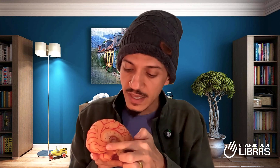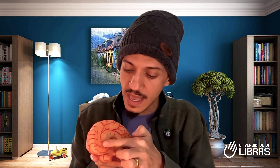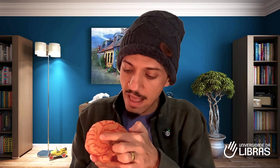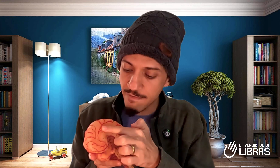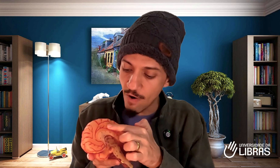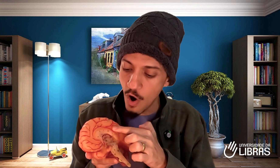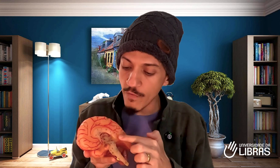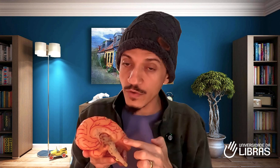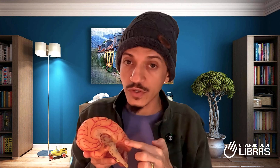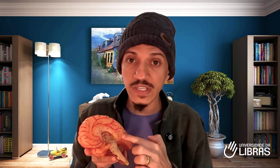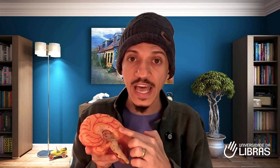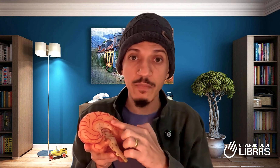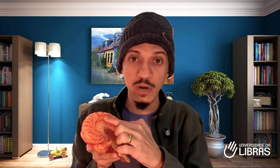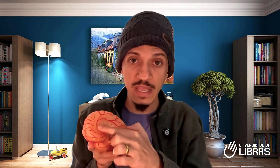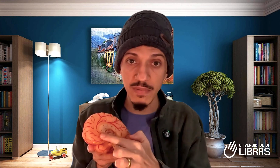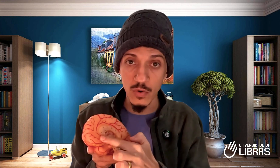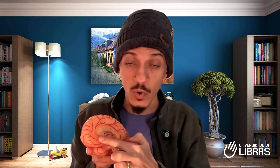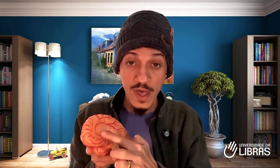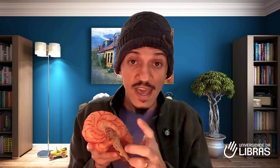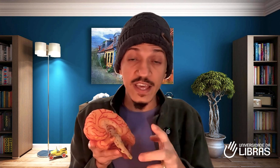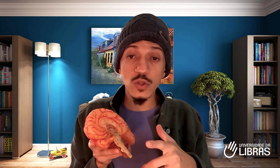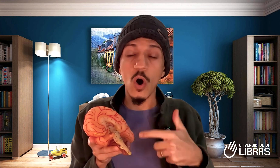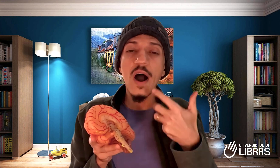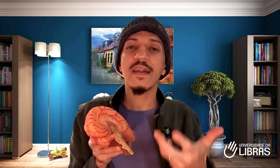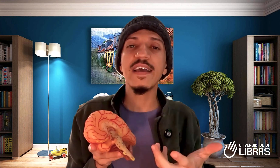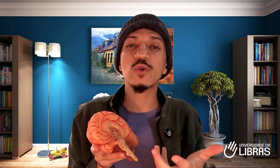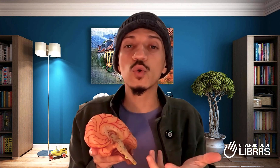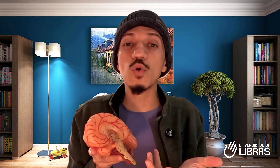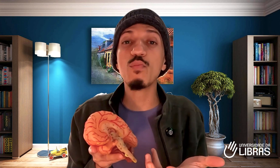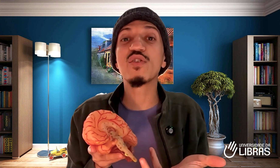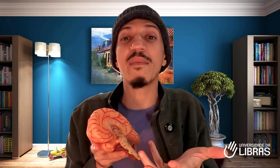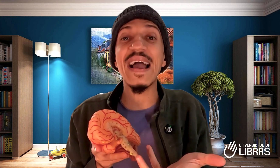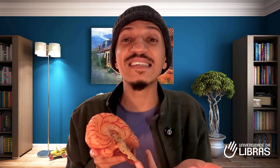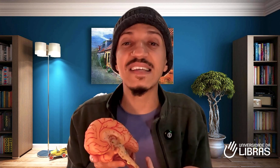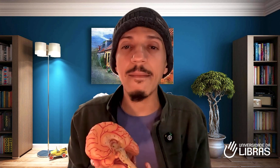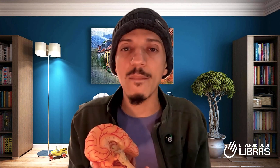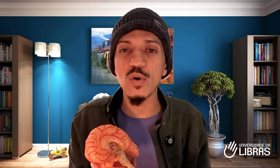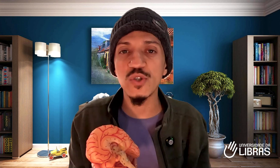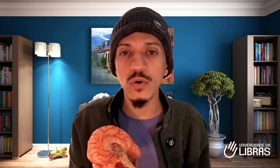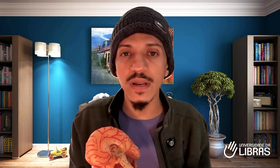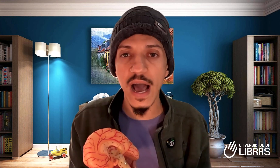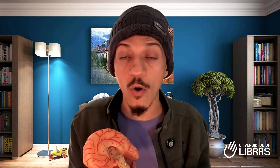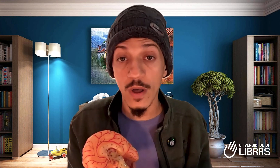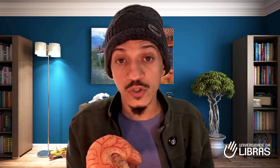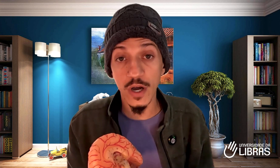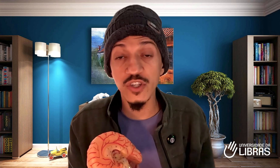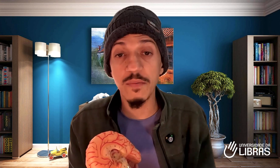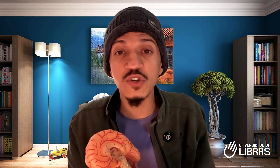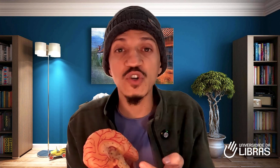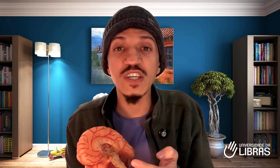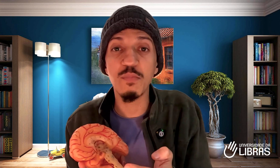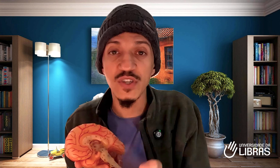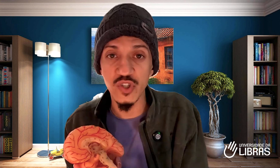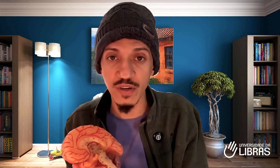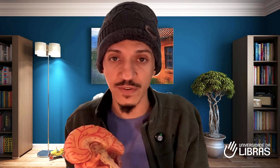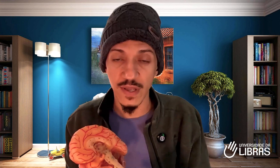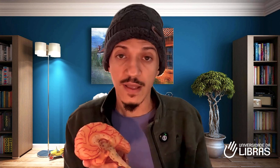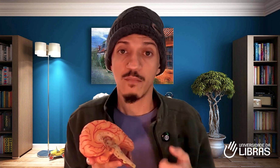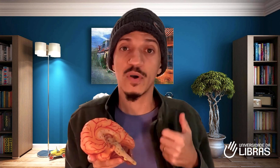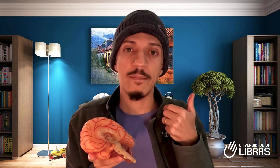envolve o seu cérebro límbico e que torna isso tudo muito mais emocional, só que de emoções positivas. Porque, à medida